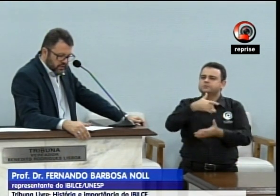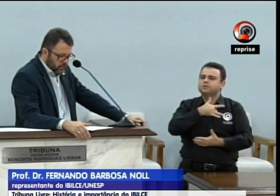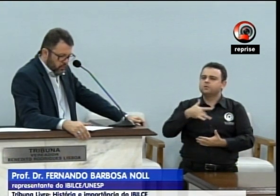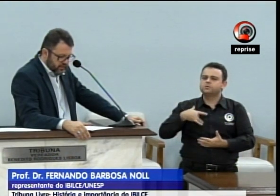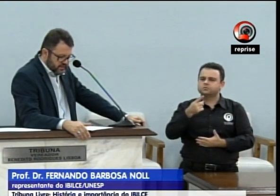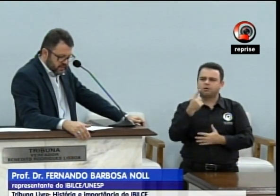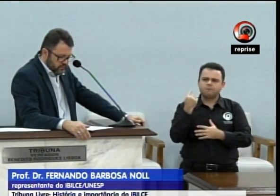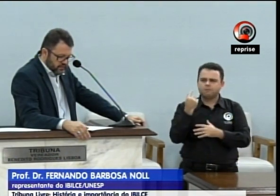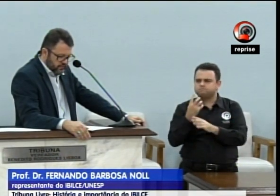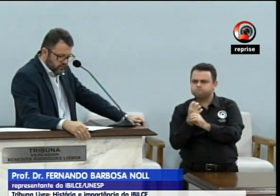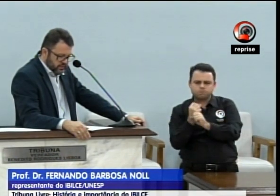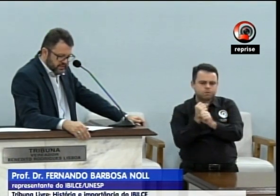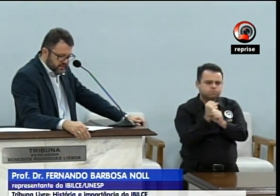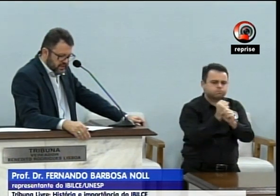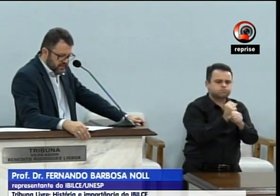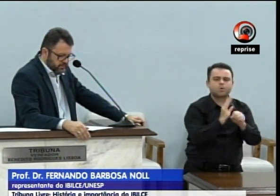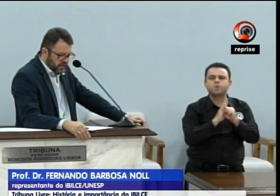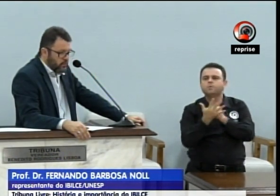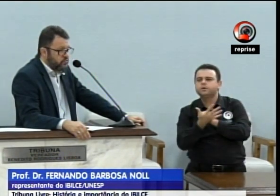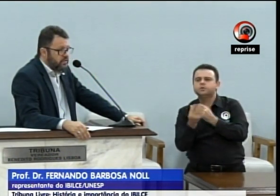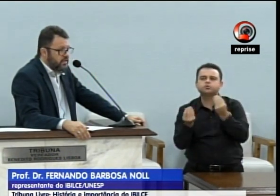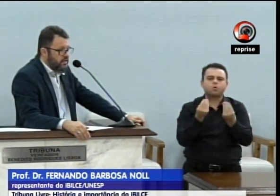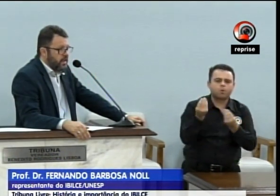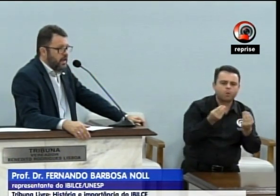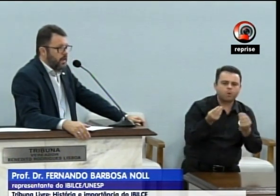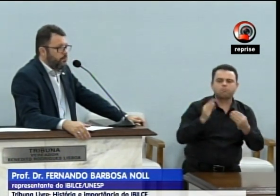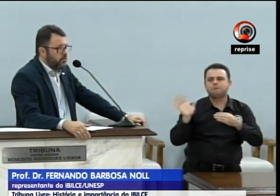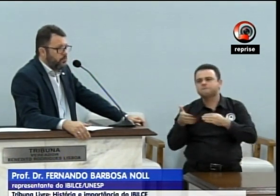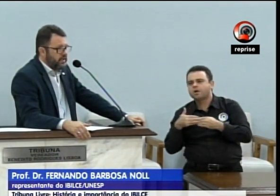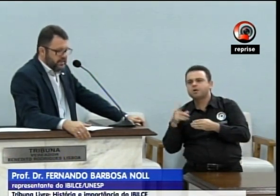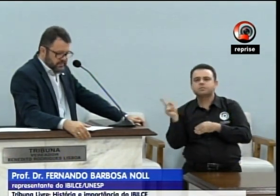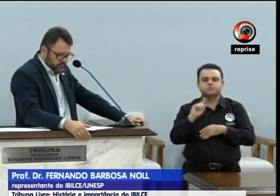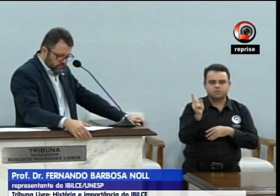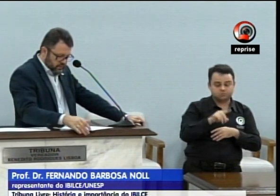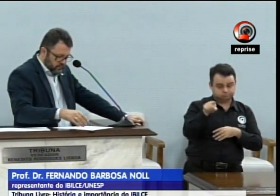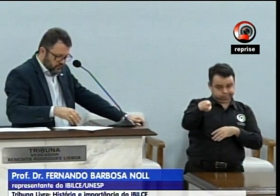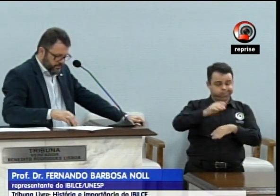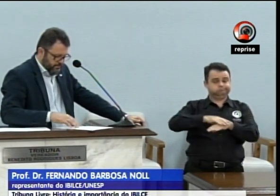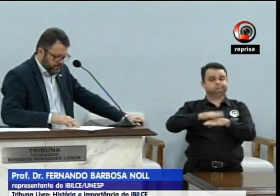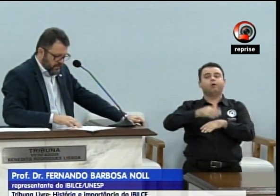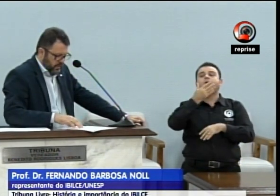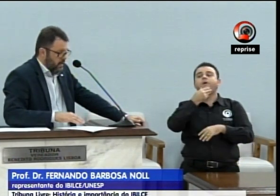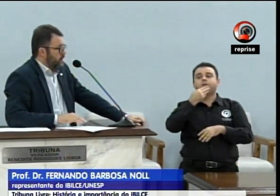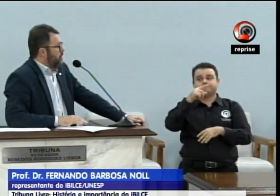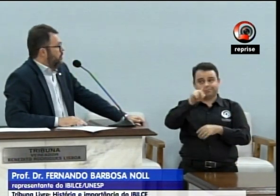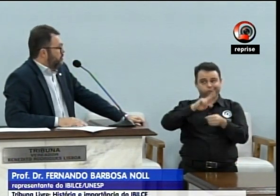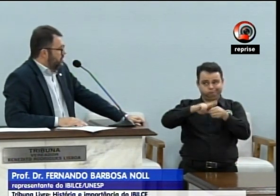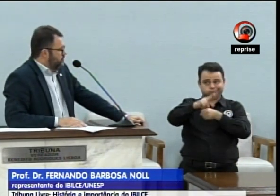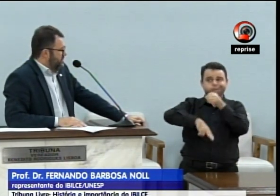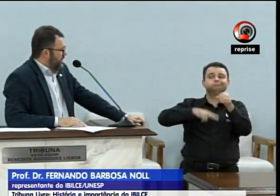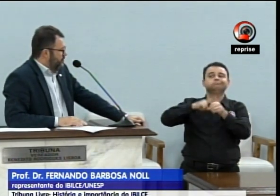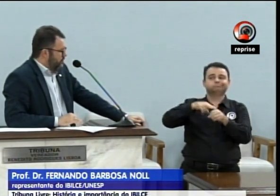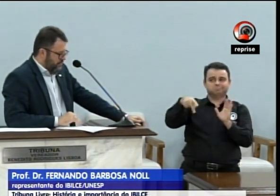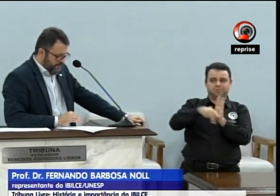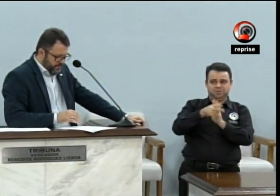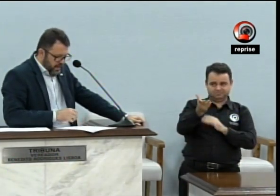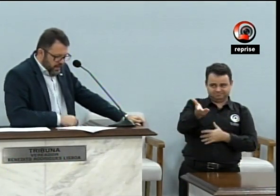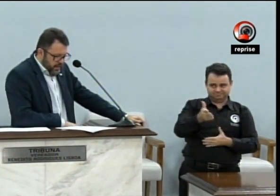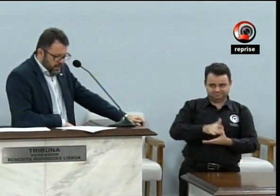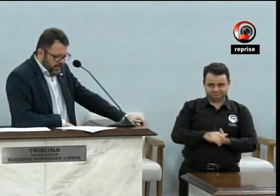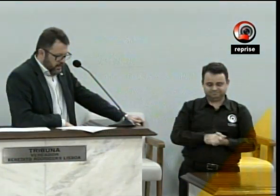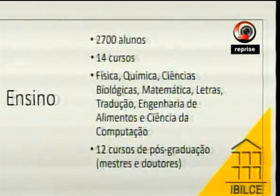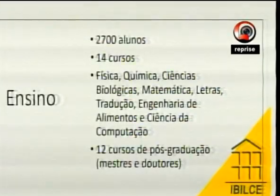que definiram muitas ações que foram necessárias para conter a propagação do vírus. Próximo slide, por favor.